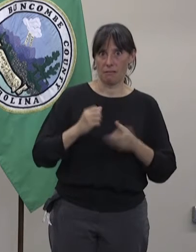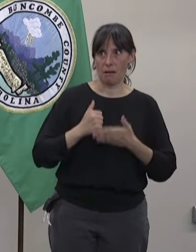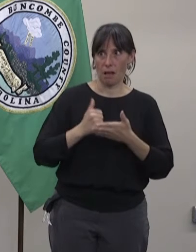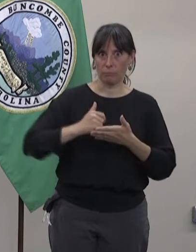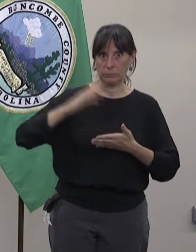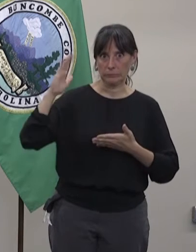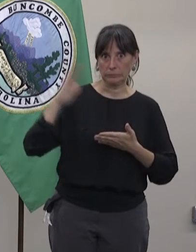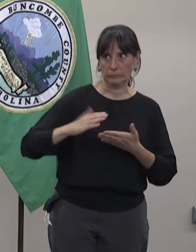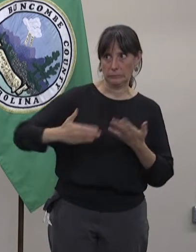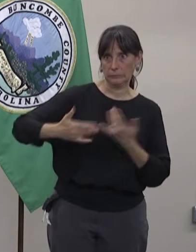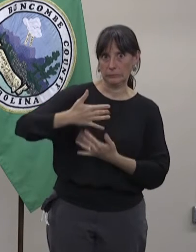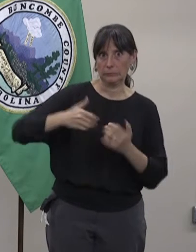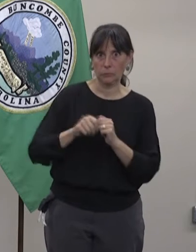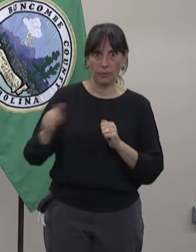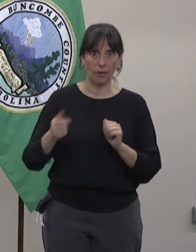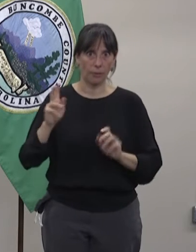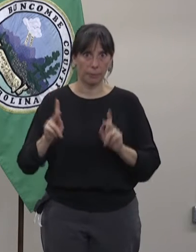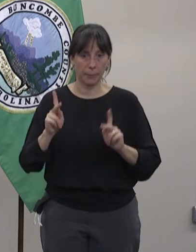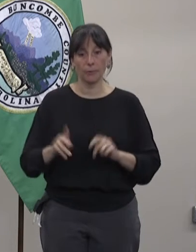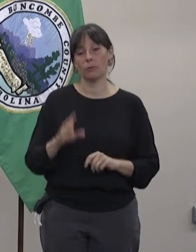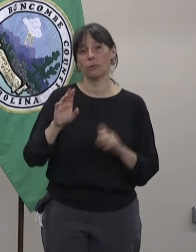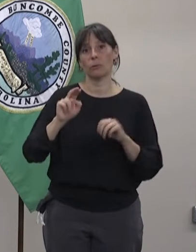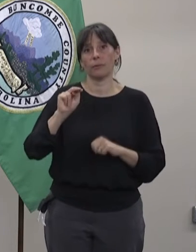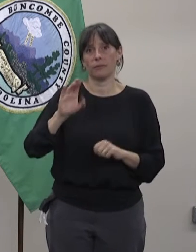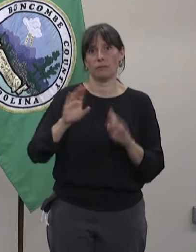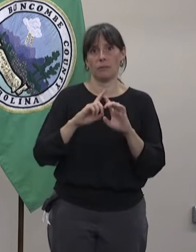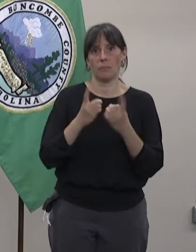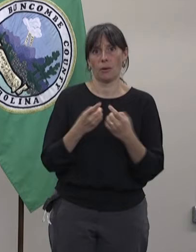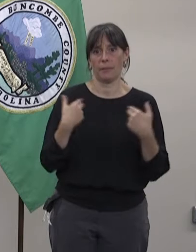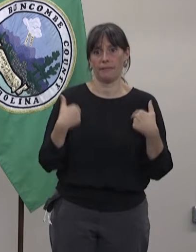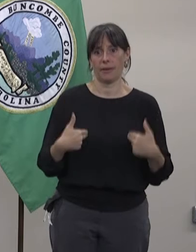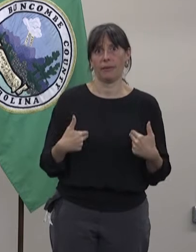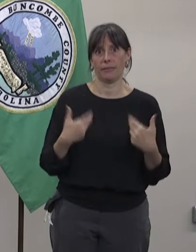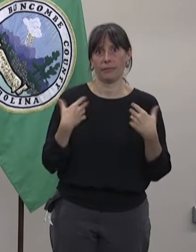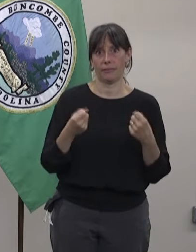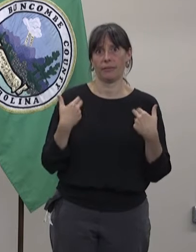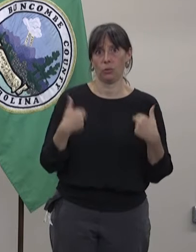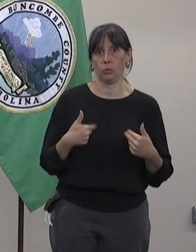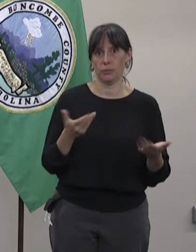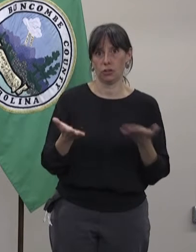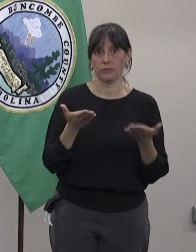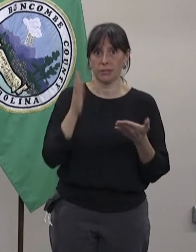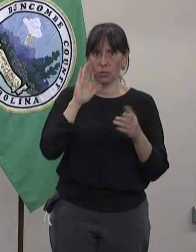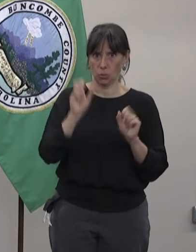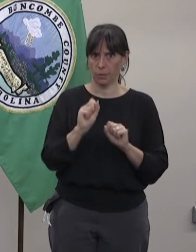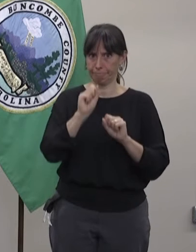tengas menos riesgos de enfermedad para ti y tus seres queridos